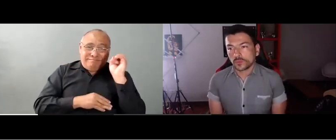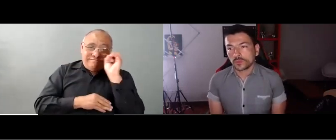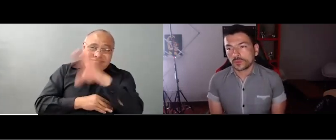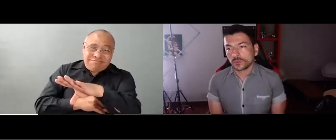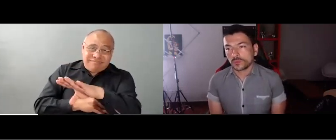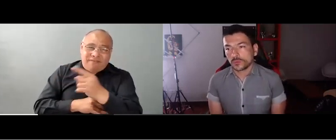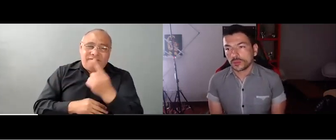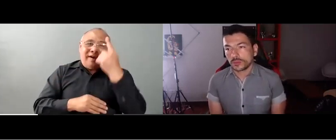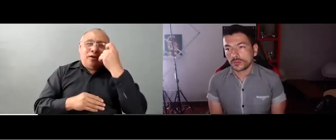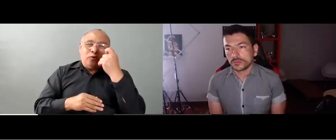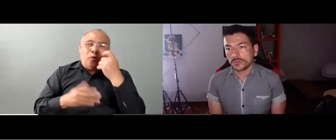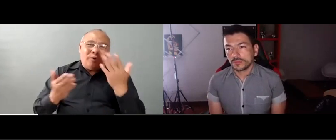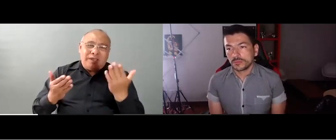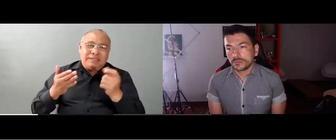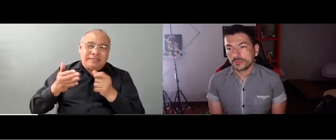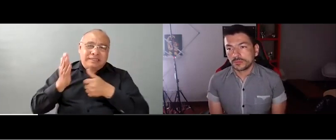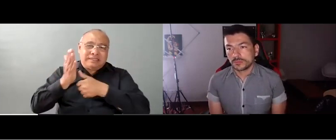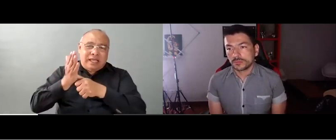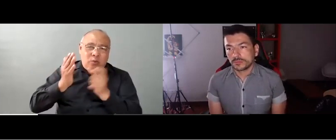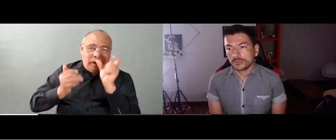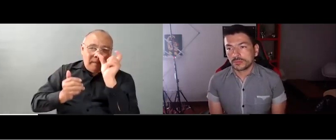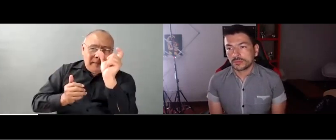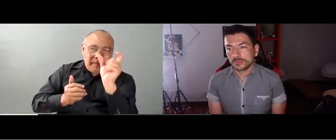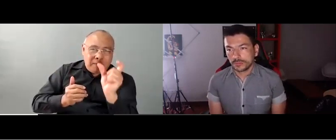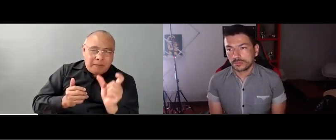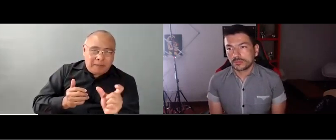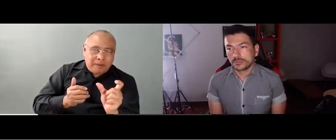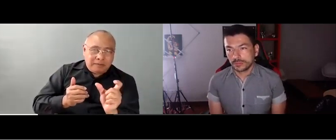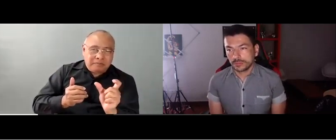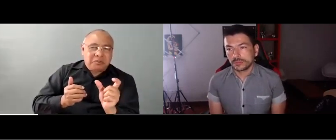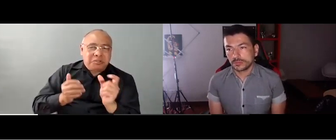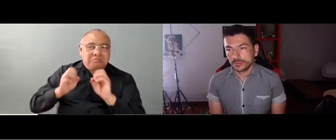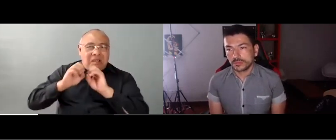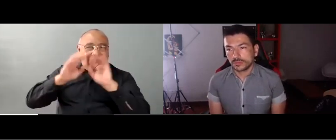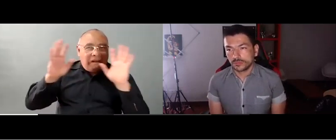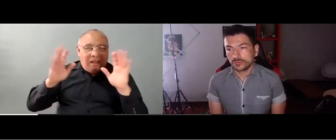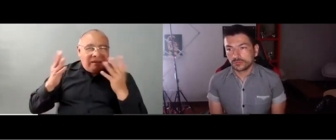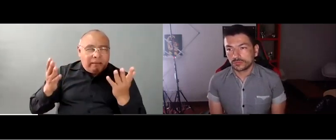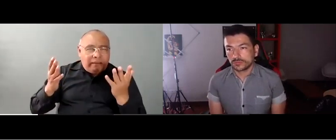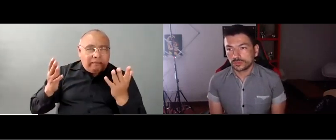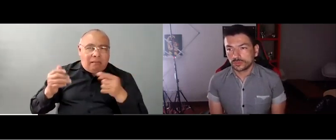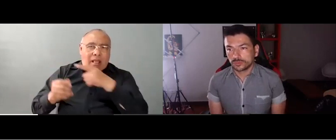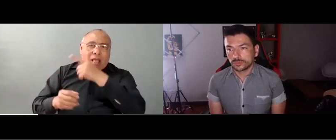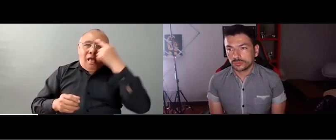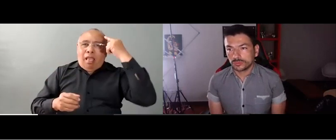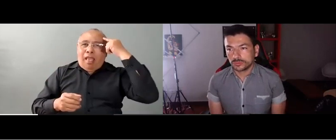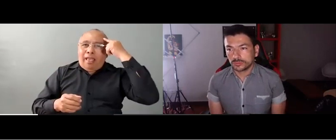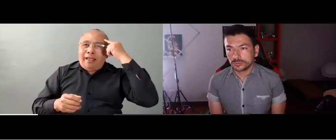Exacto. Y resulta que en la base de datos que nosotros enviamos previamente, pues teníamos una columna con